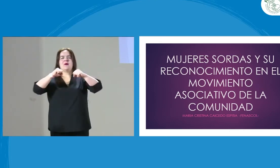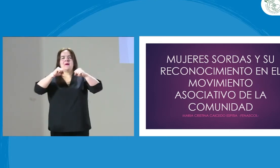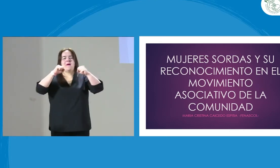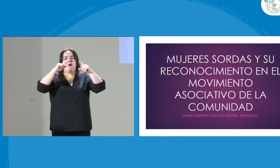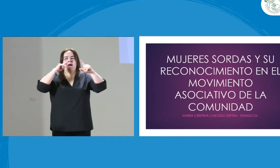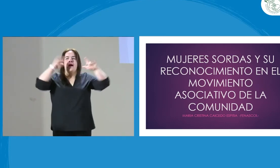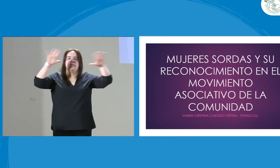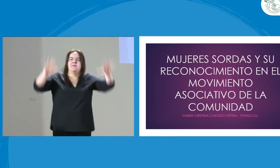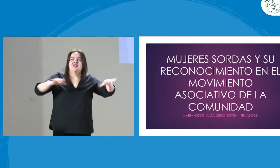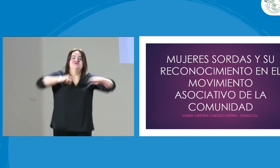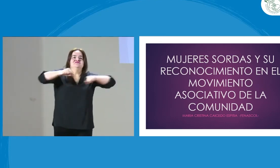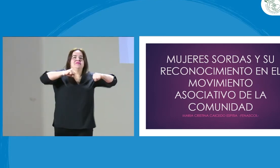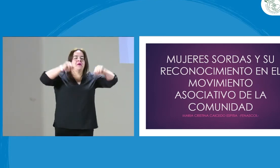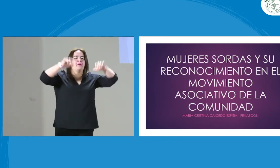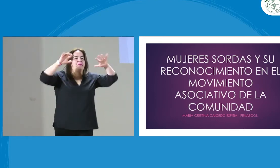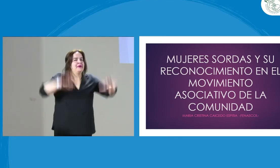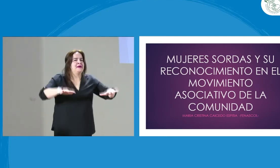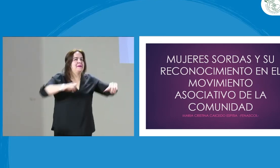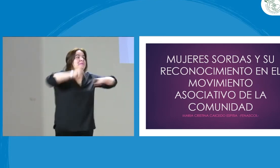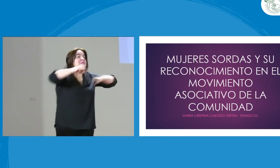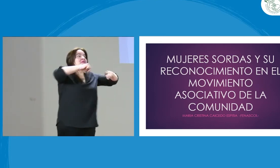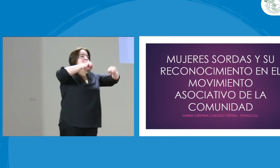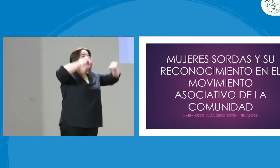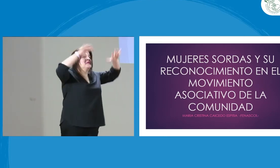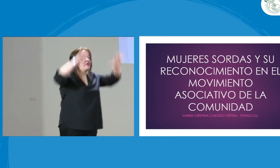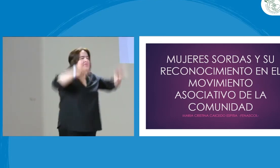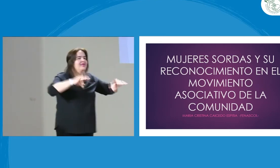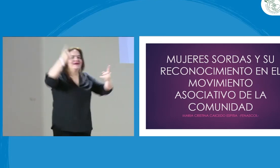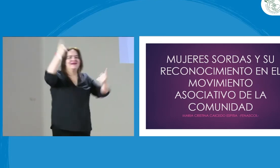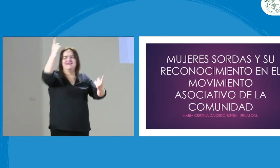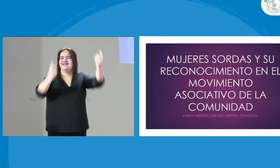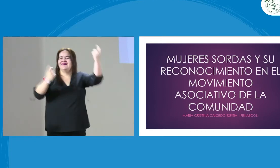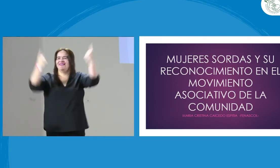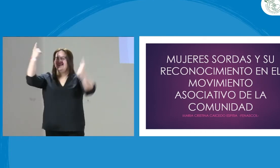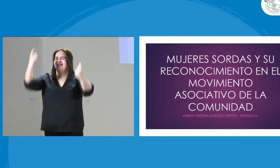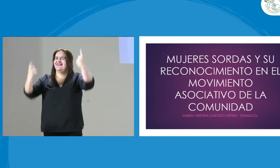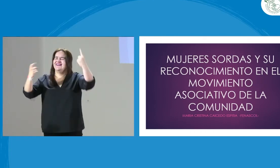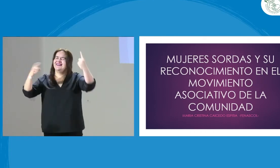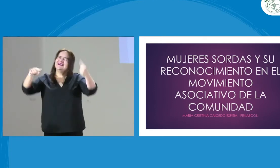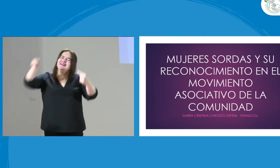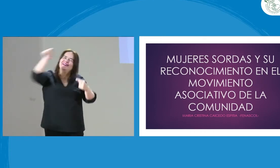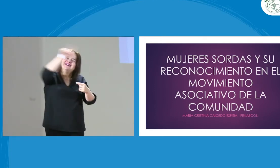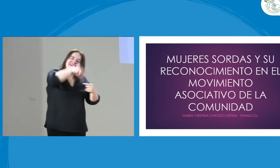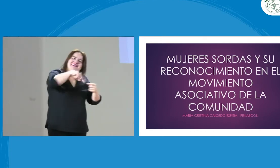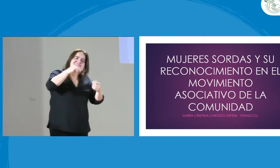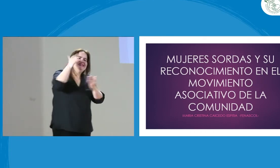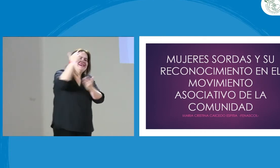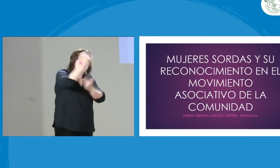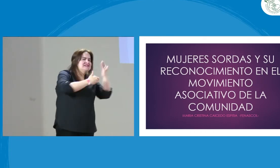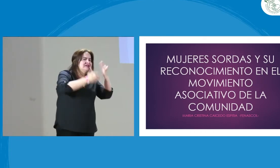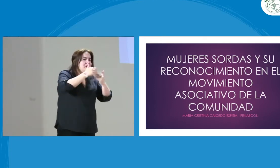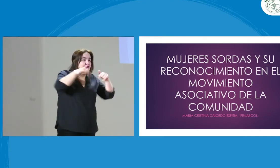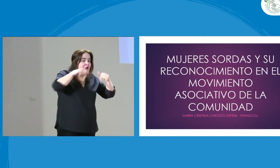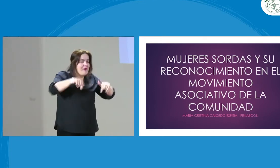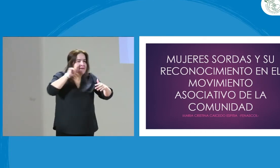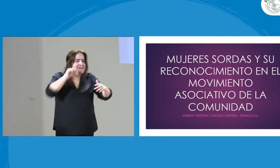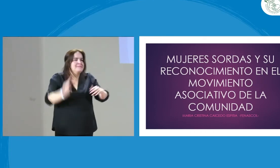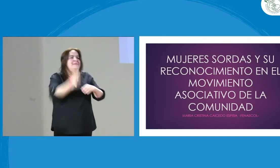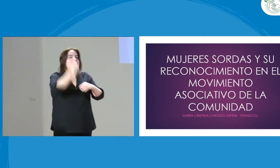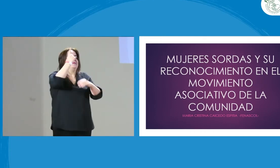En el pasado, algunas mujeres estuvieron participando en el movimiento asociativo, pero hay momentos en que se cae. O sea, sí, son varias dinámicas. Al momento estamos muy